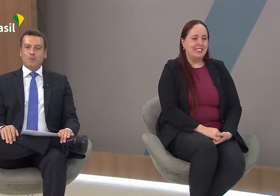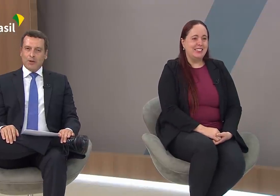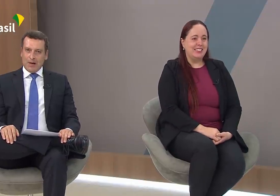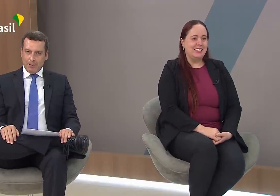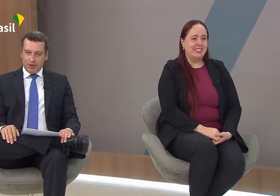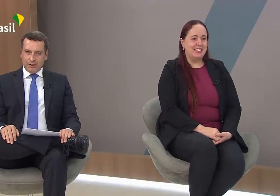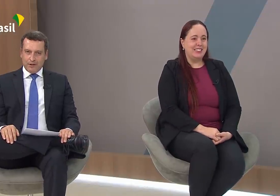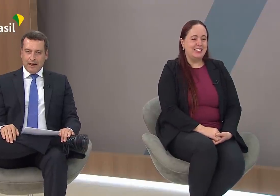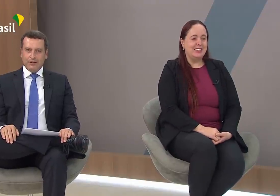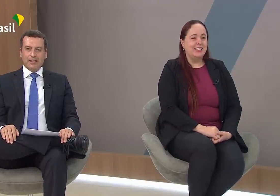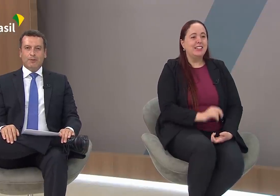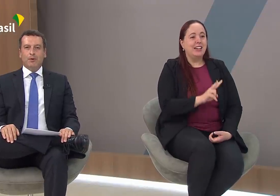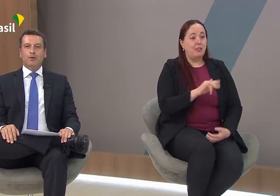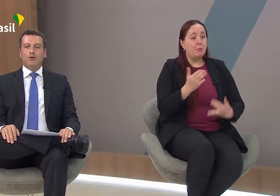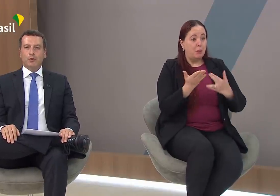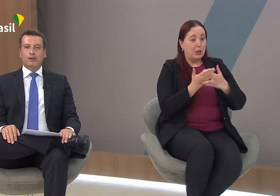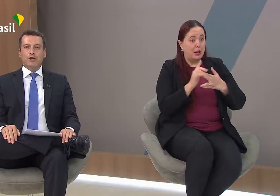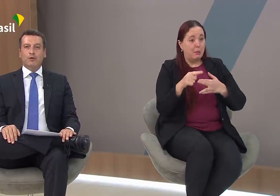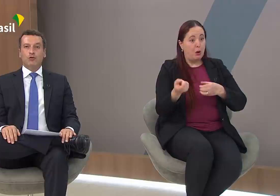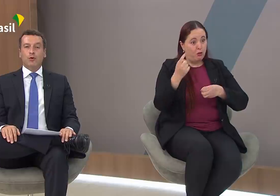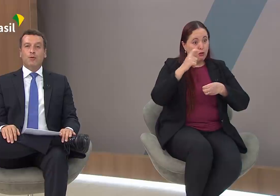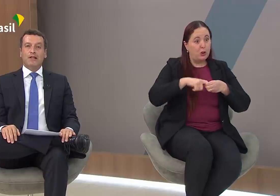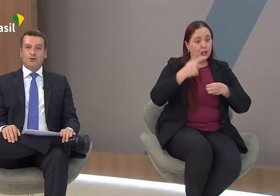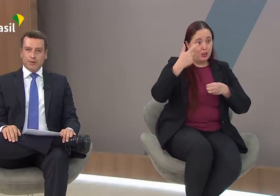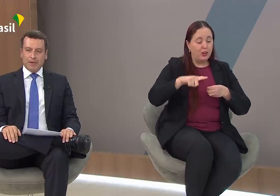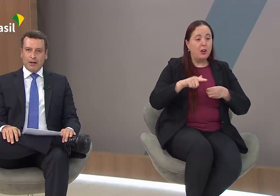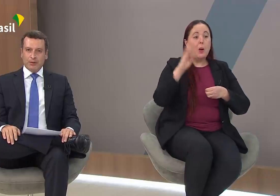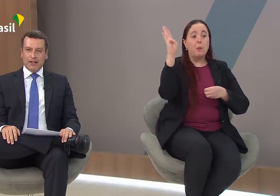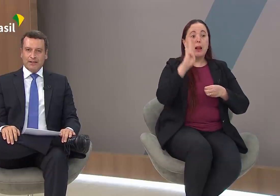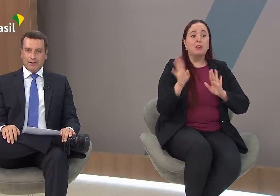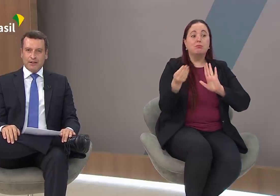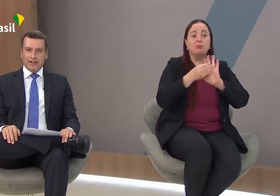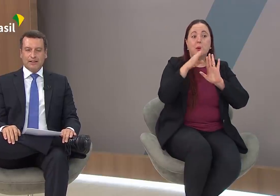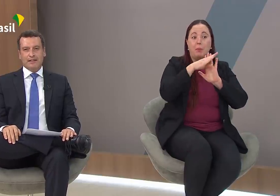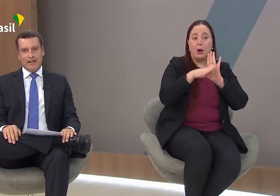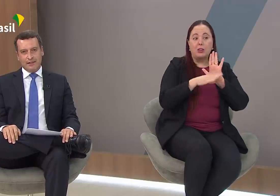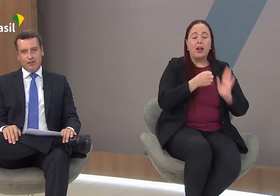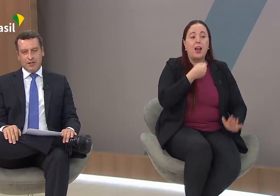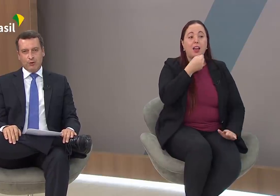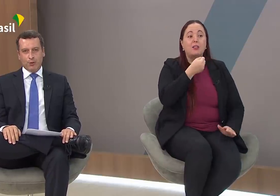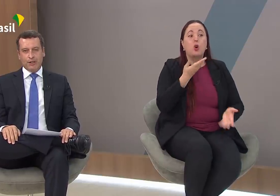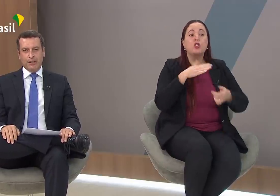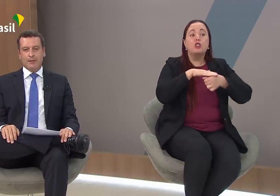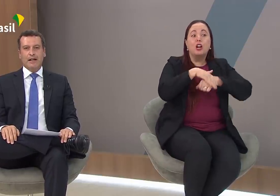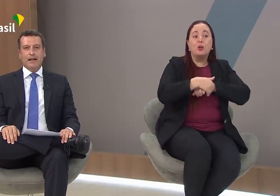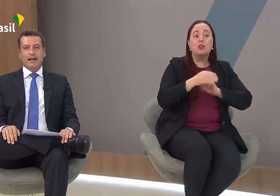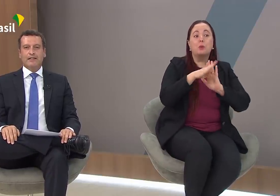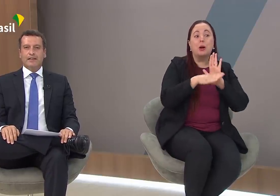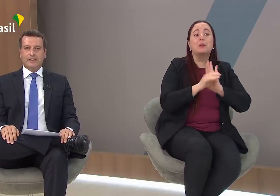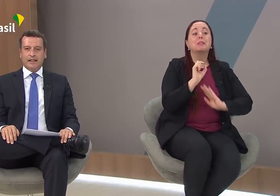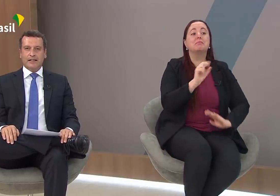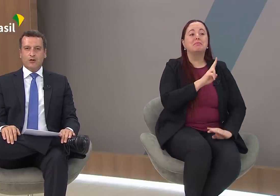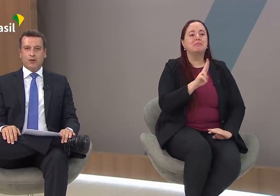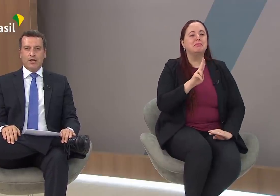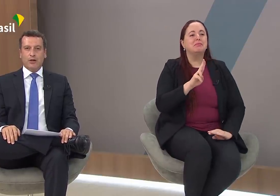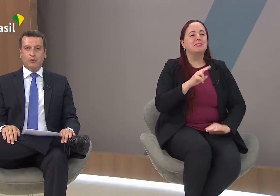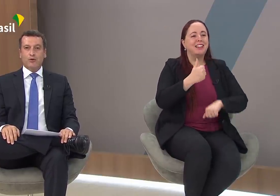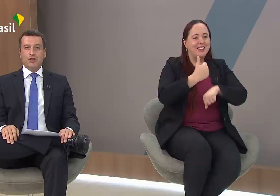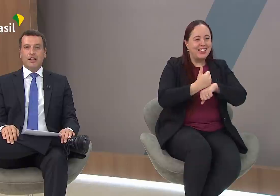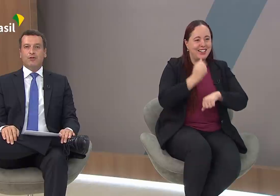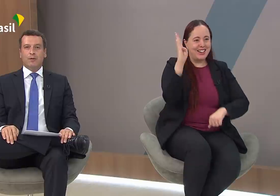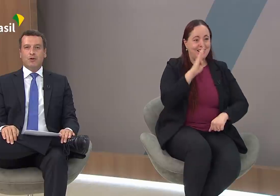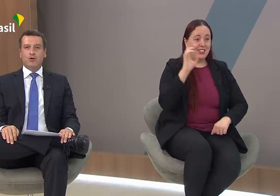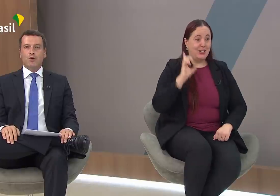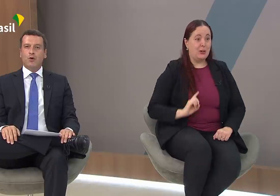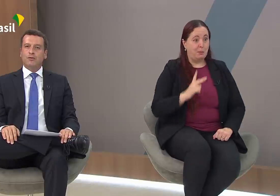Vamos para um rápido intervalo. Daqui a pouco voltamos com o Brasil em Pauta. entrevistada dessa edição do programa é a secretária nacional